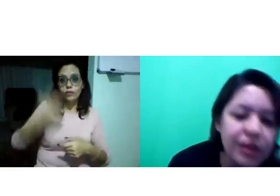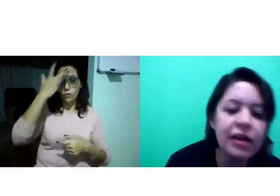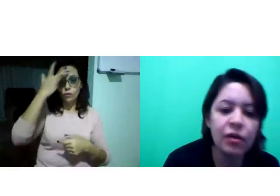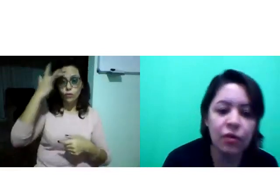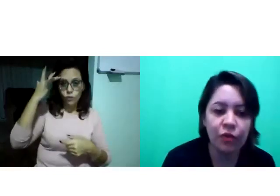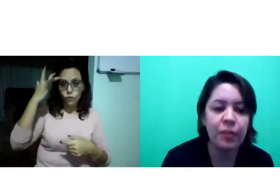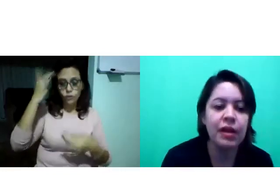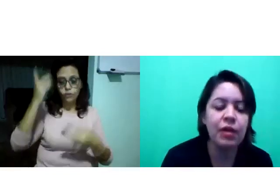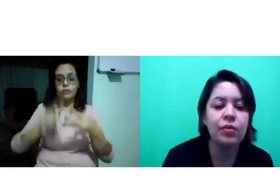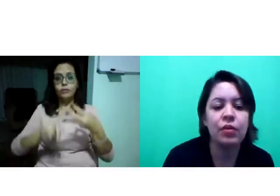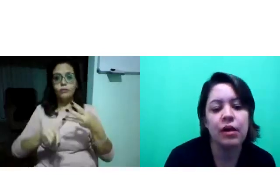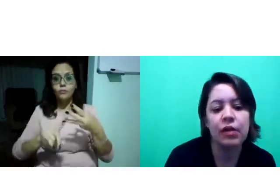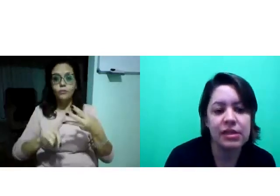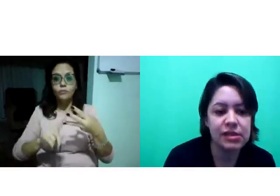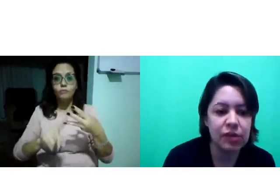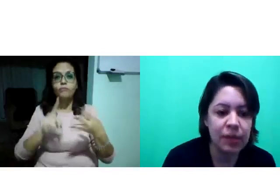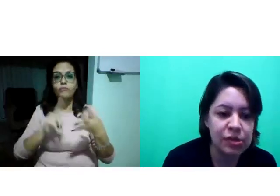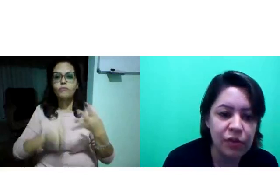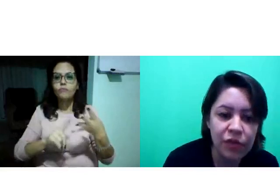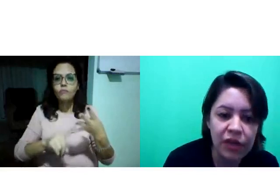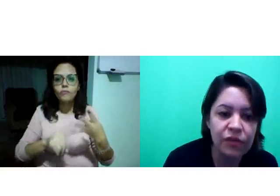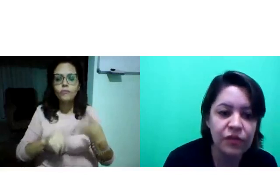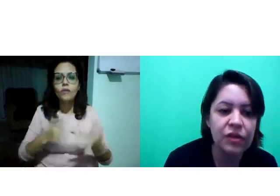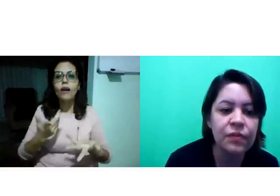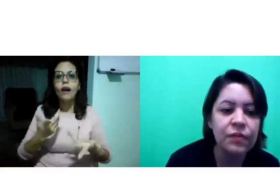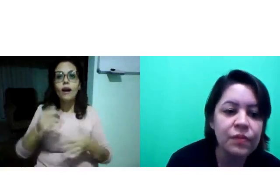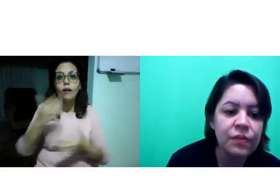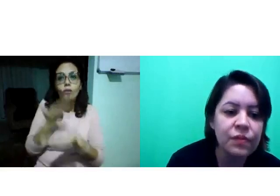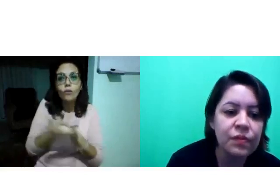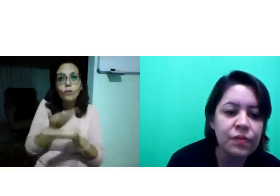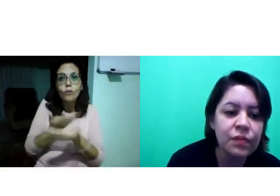geográfica, conforme, né, a localização que a pessoa vive.